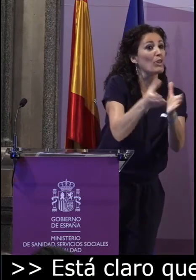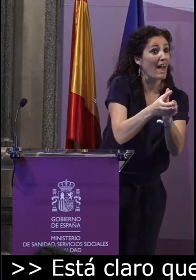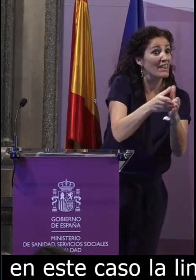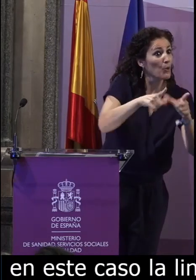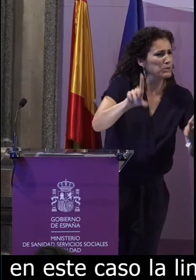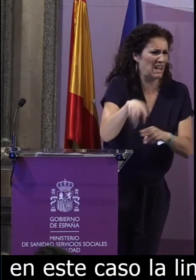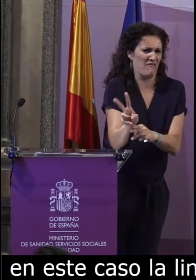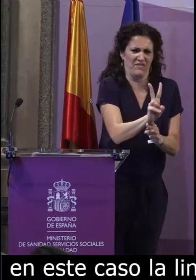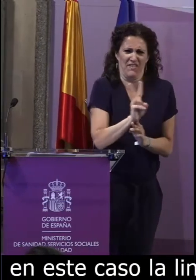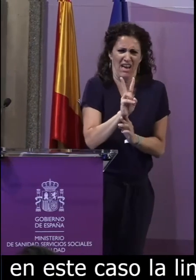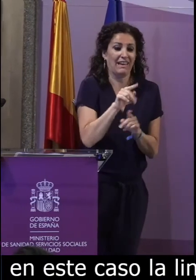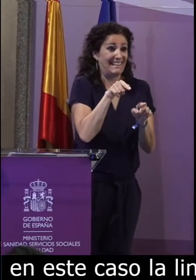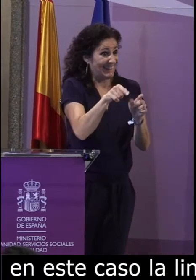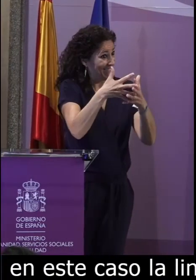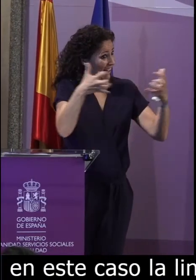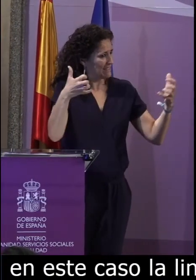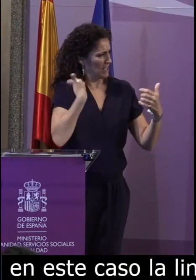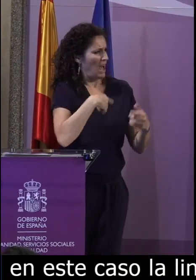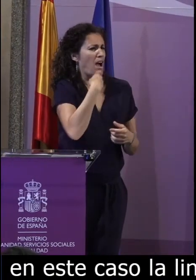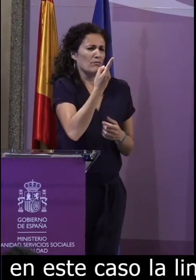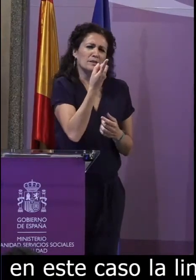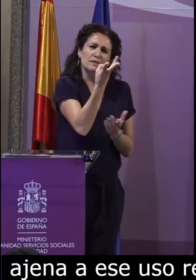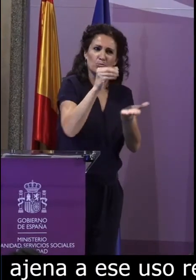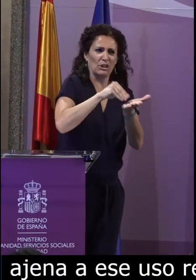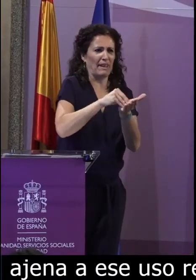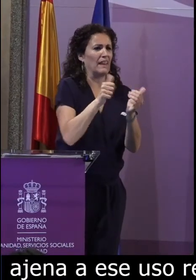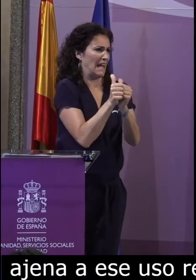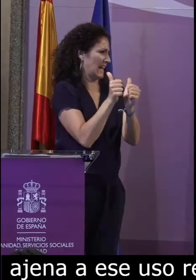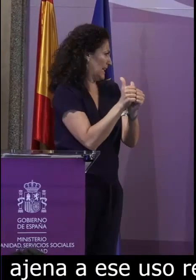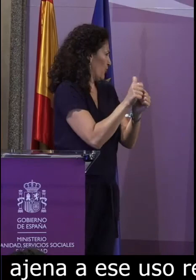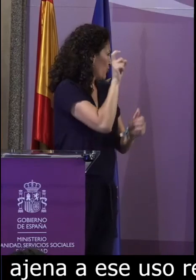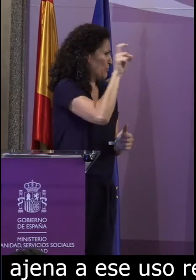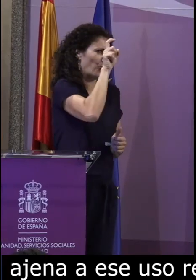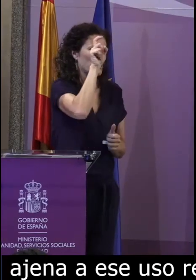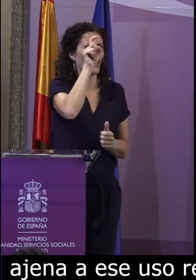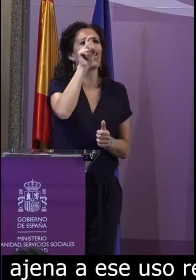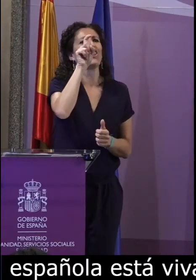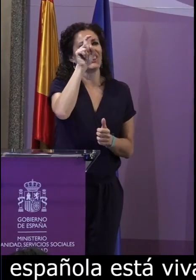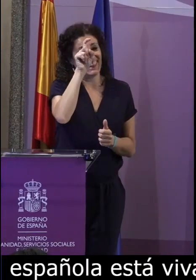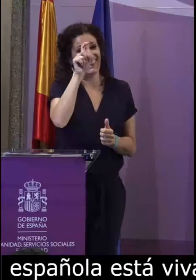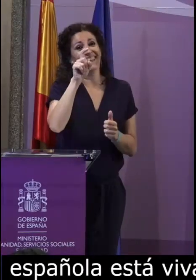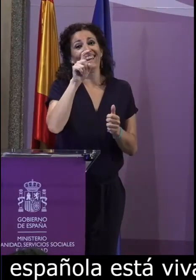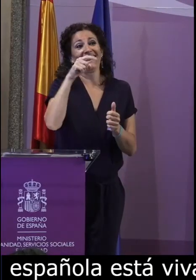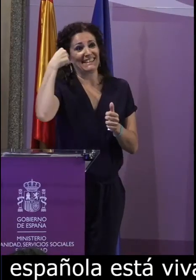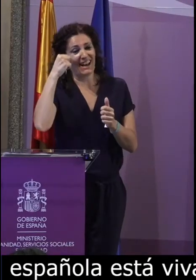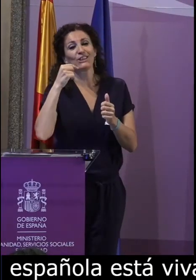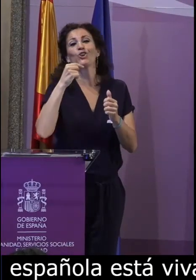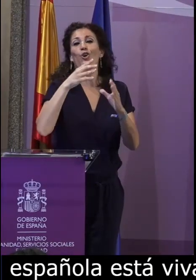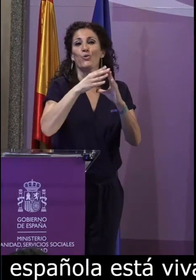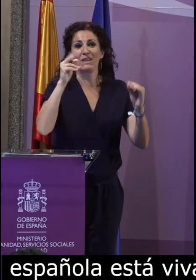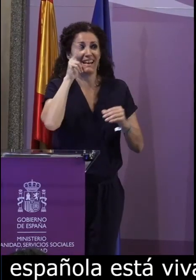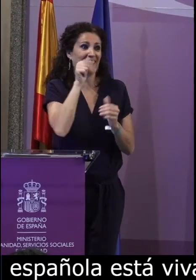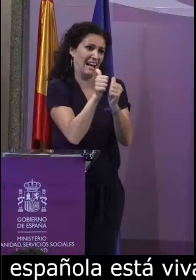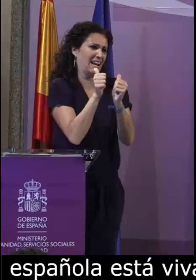lengua de signos española está viva porque la comunidad lingüística está viva. Esto es una frase que lo